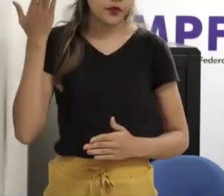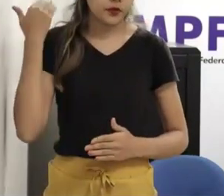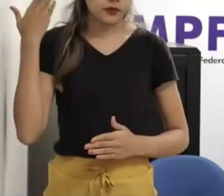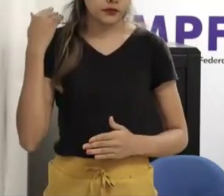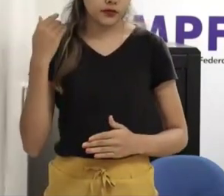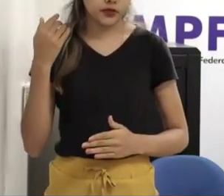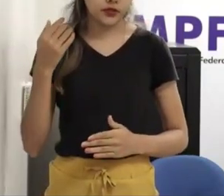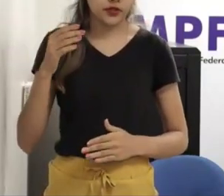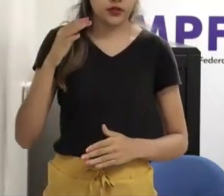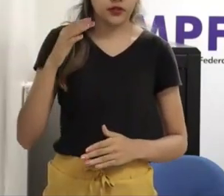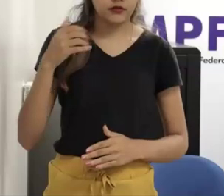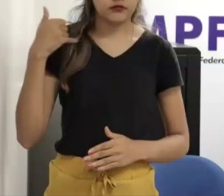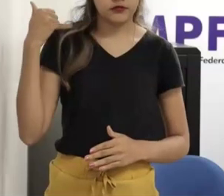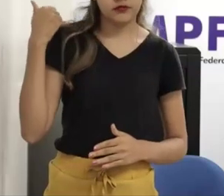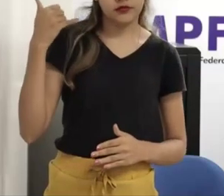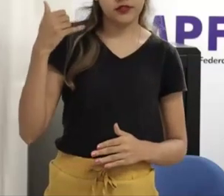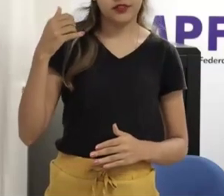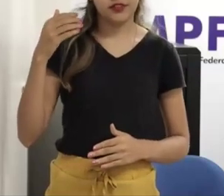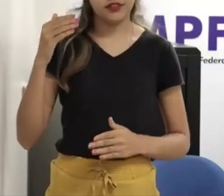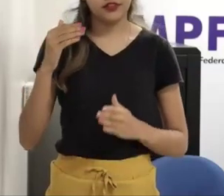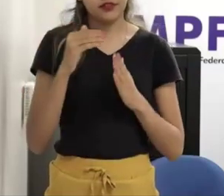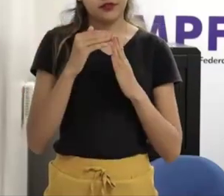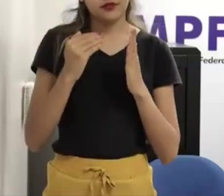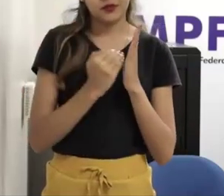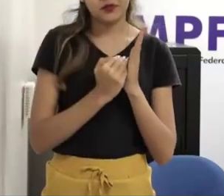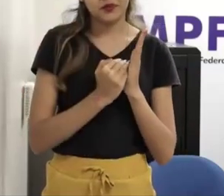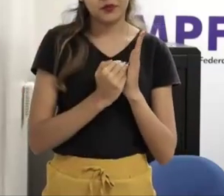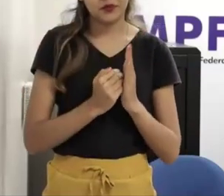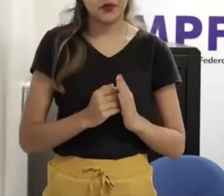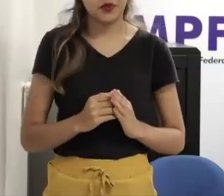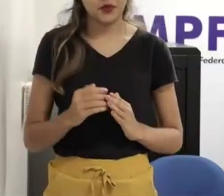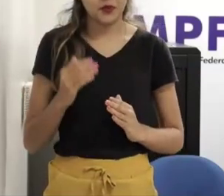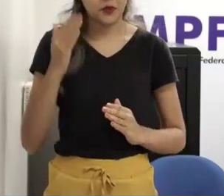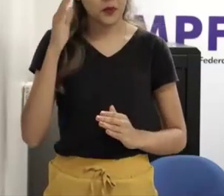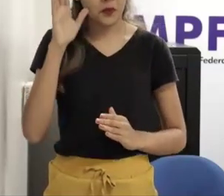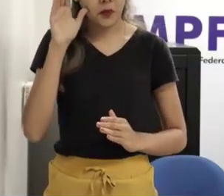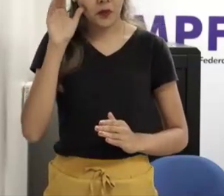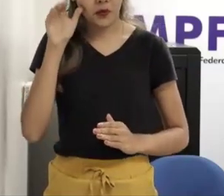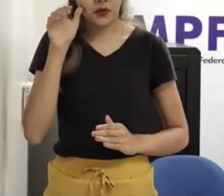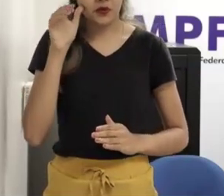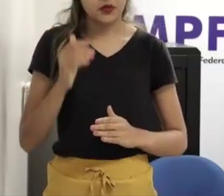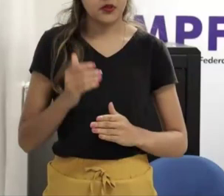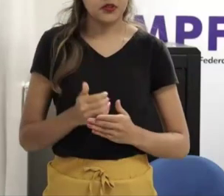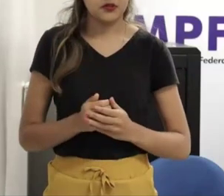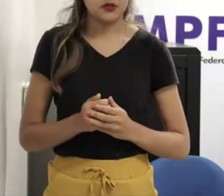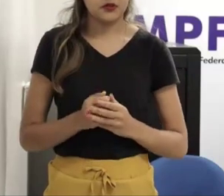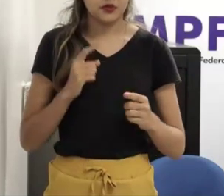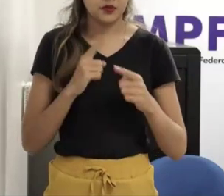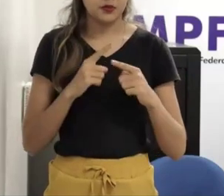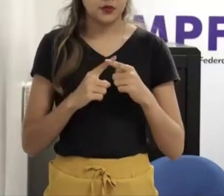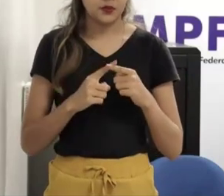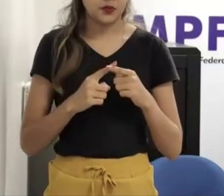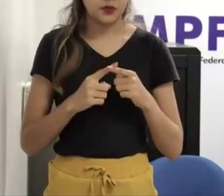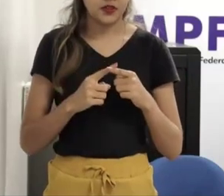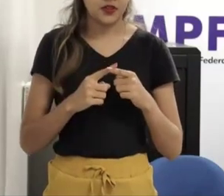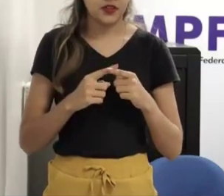desses debates que botam numa superficialidade estava na época a discussão sobre a adoção de crianças por